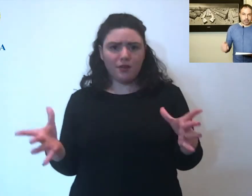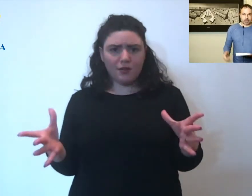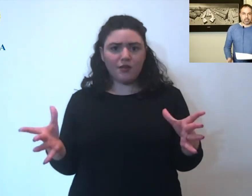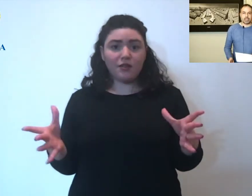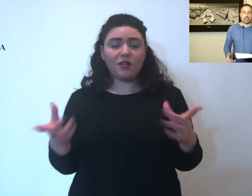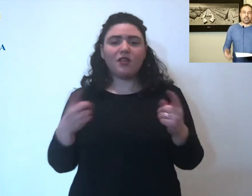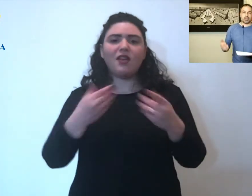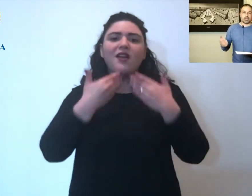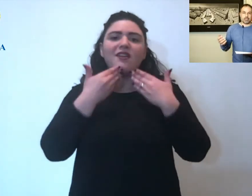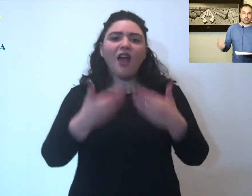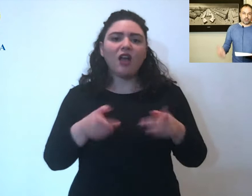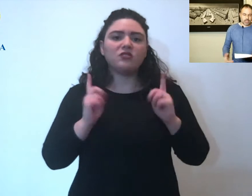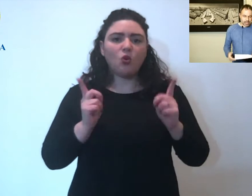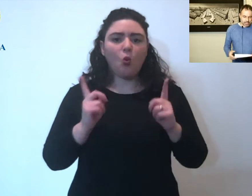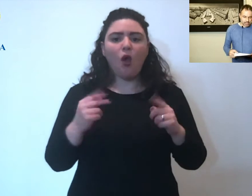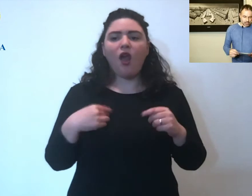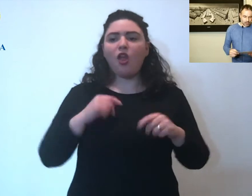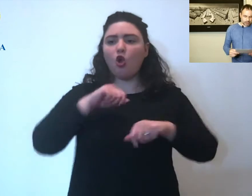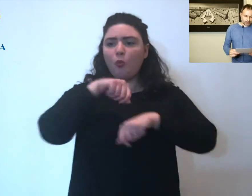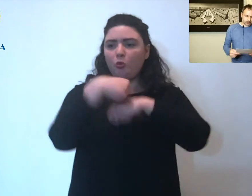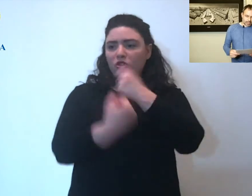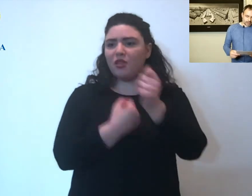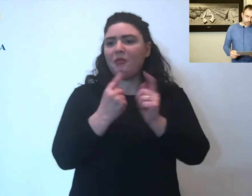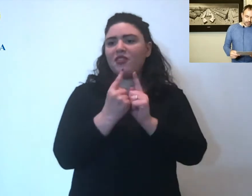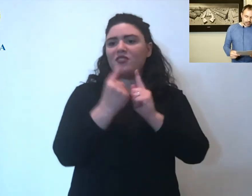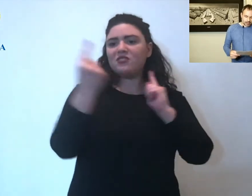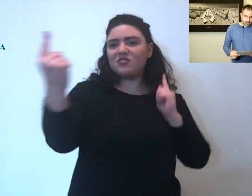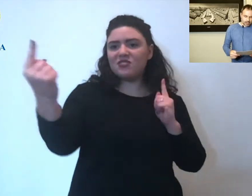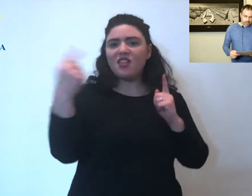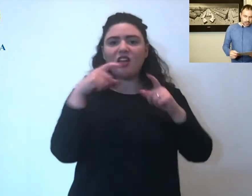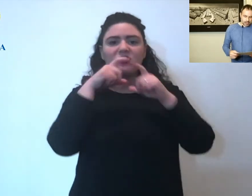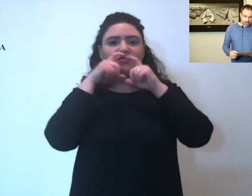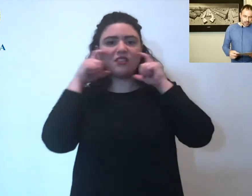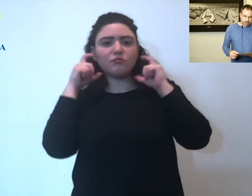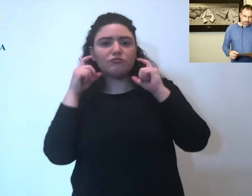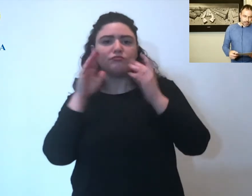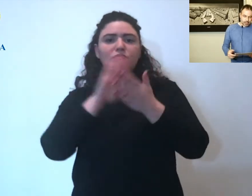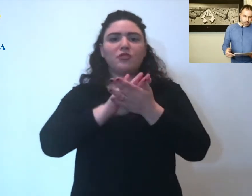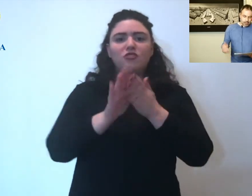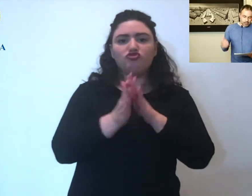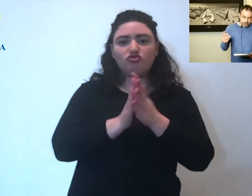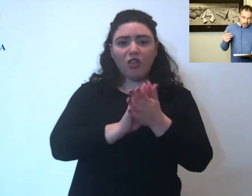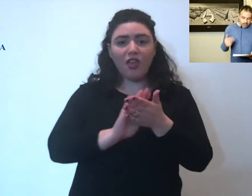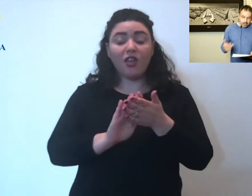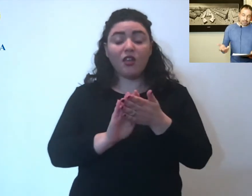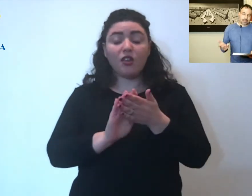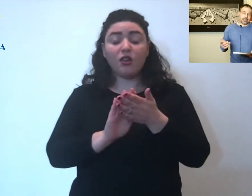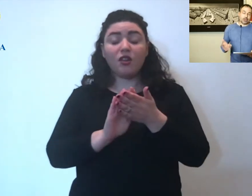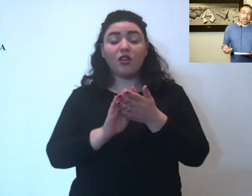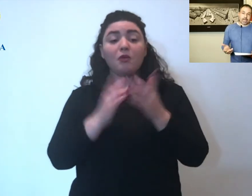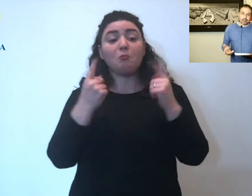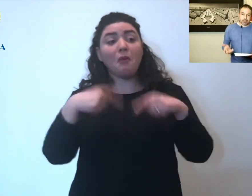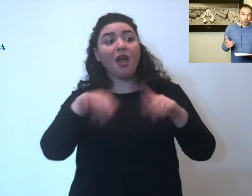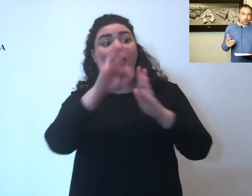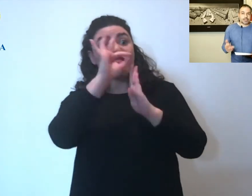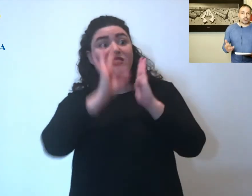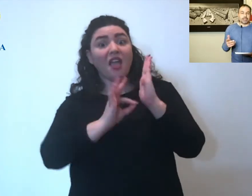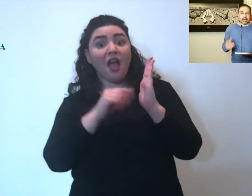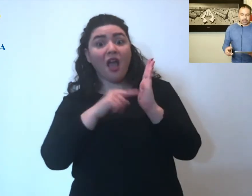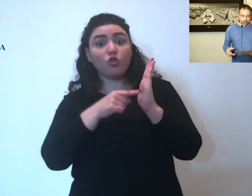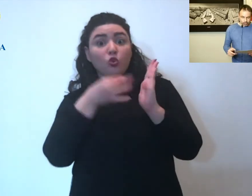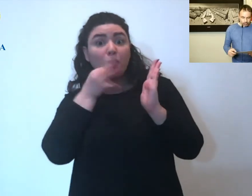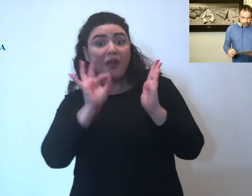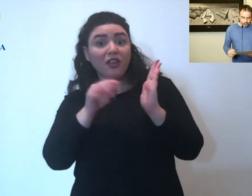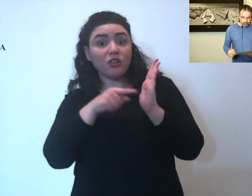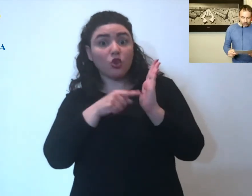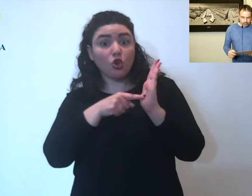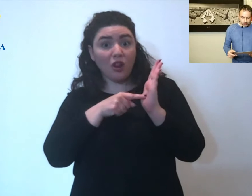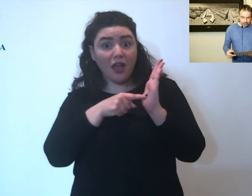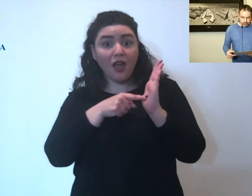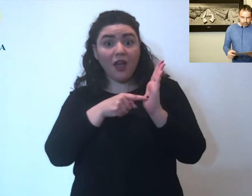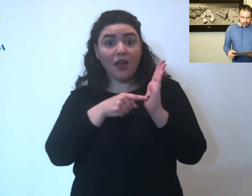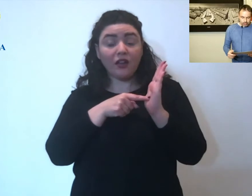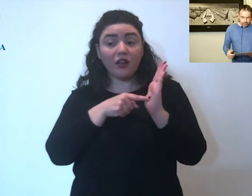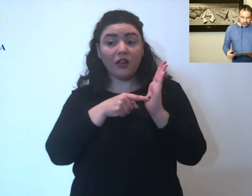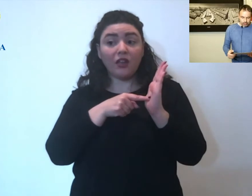col tema delle mascherine, l'igiene ovviamente. In particolare però questo dato